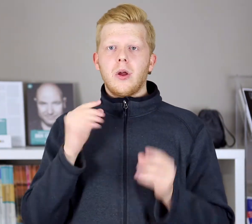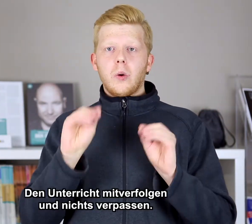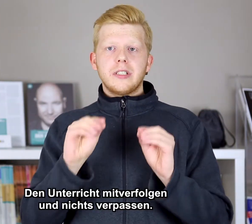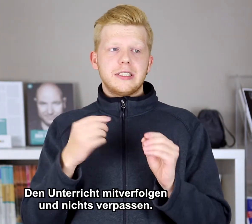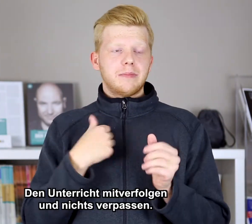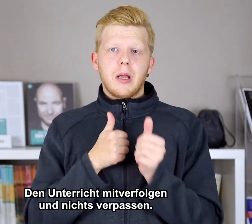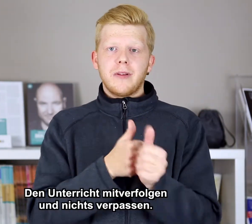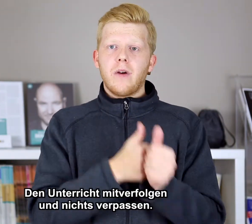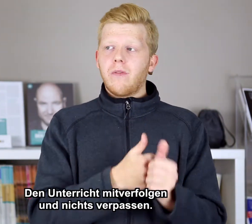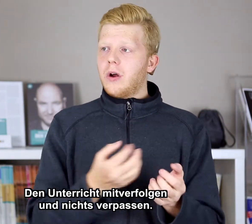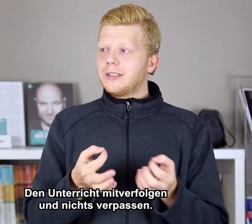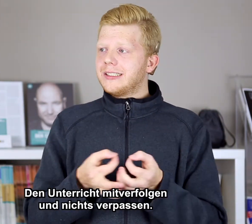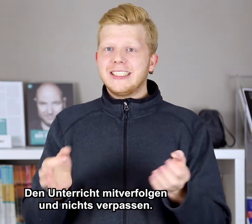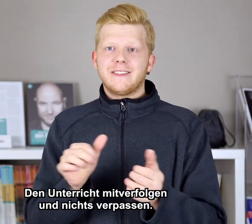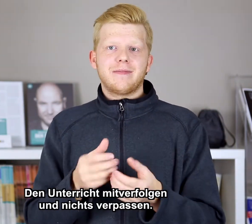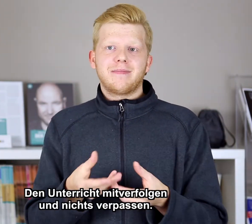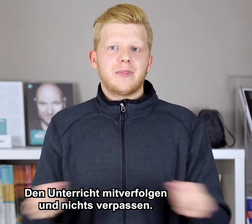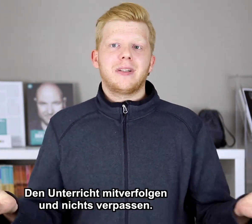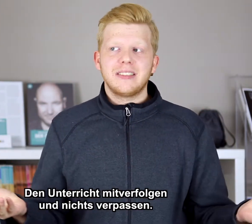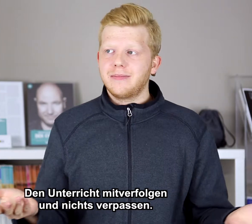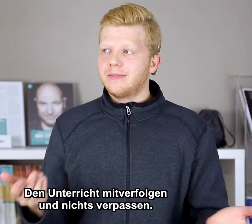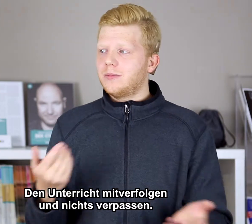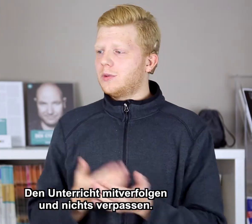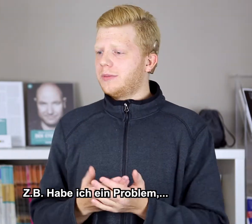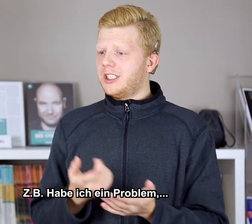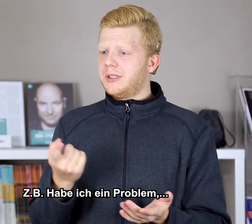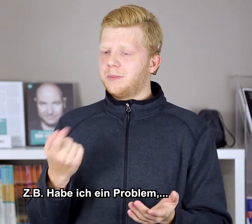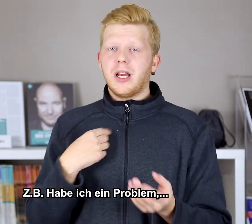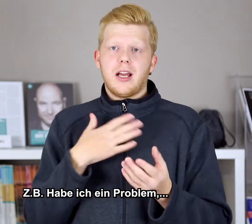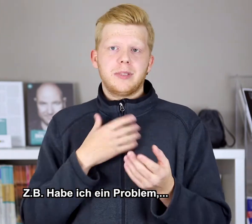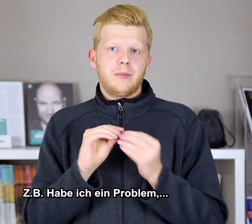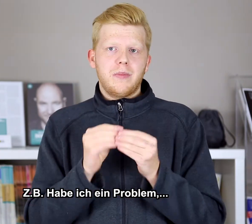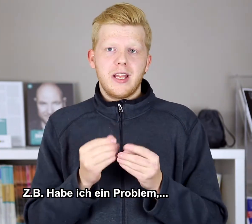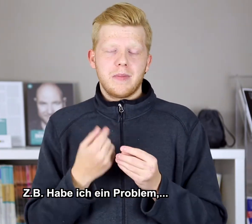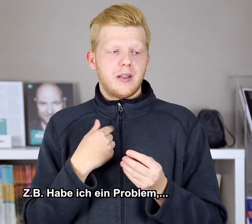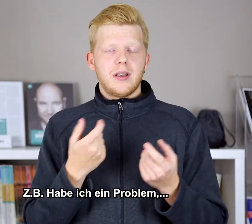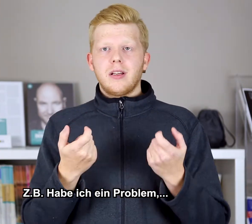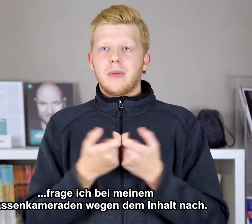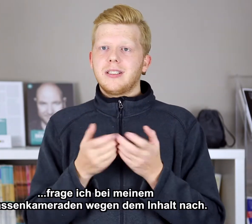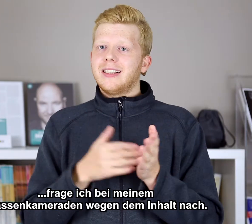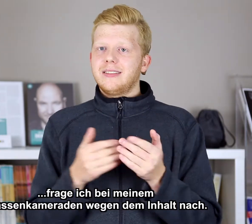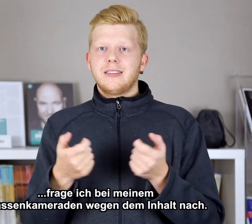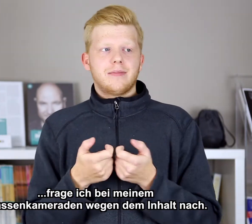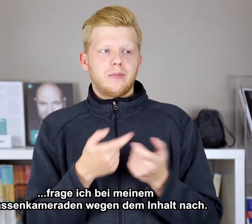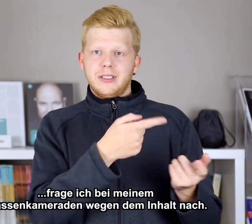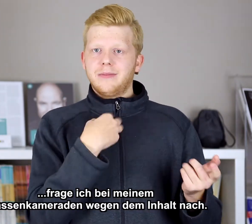Unter mich, mit noch freuen, nichts verbrachten. Zum Beispiel, habe ich ein Problem. Bei den Klassenkumpels